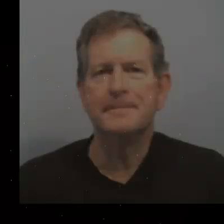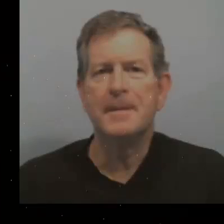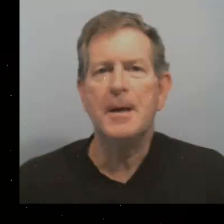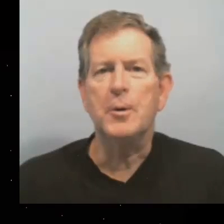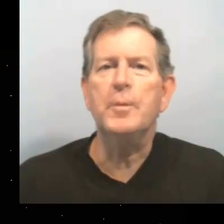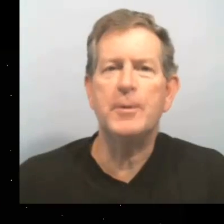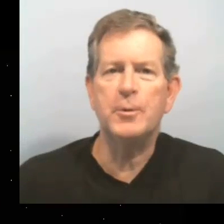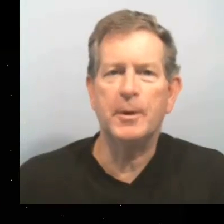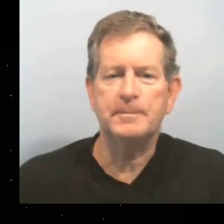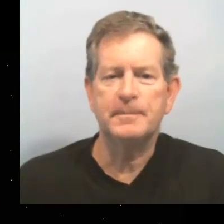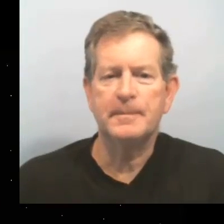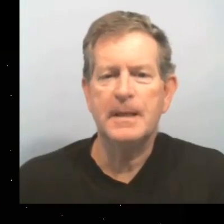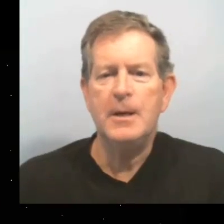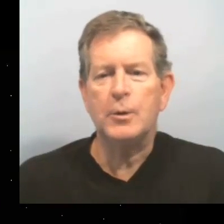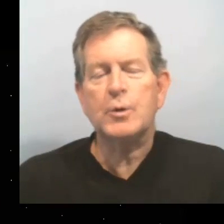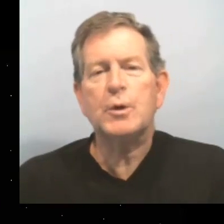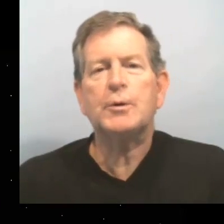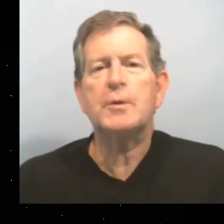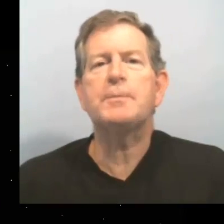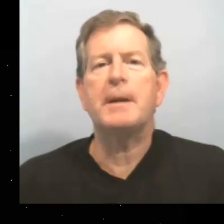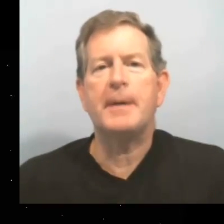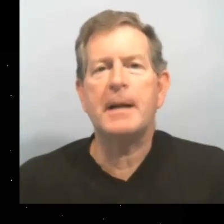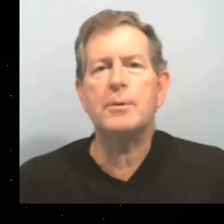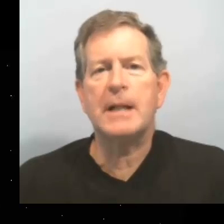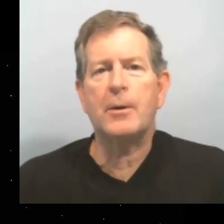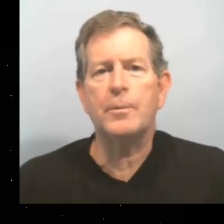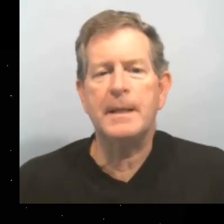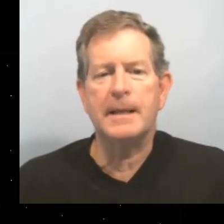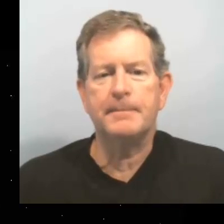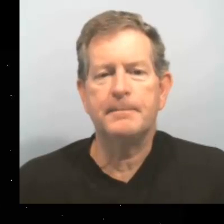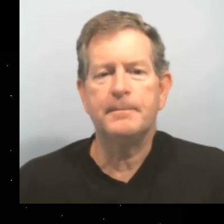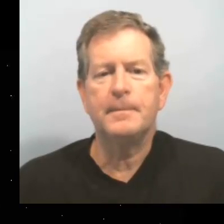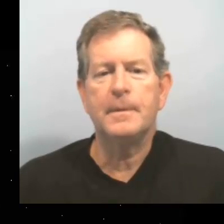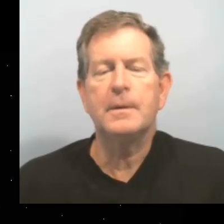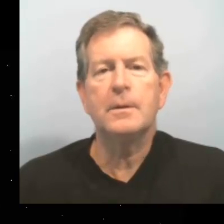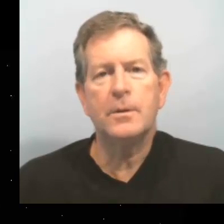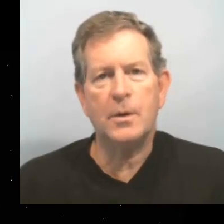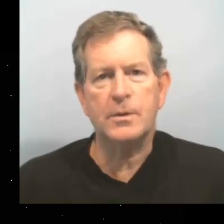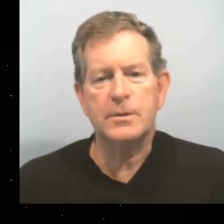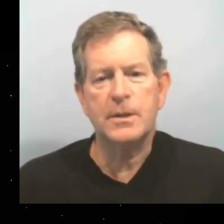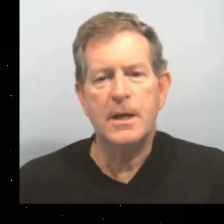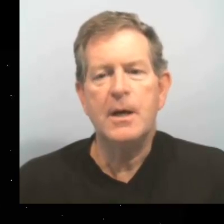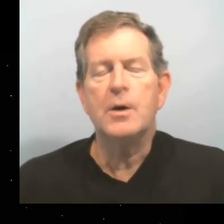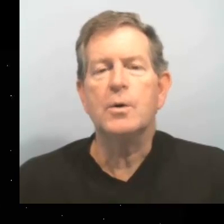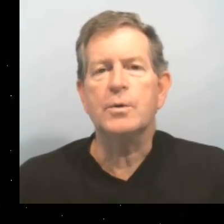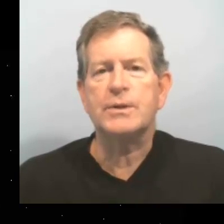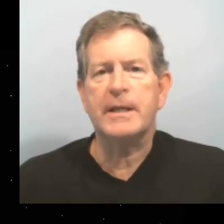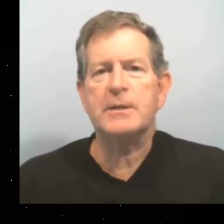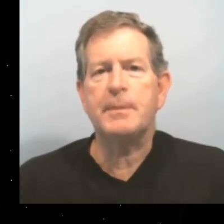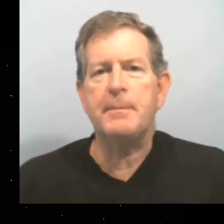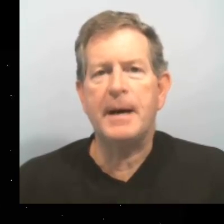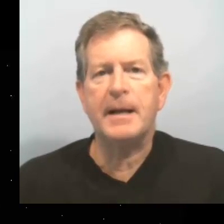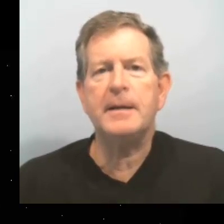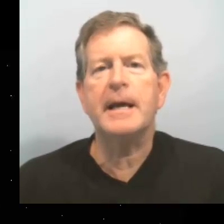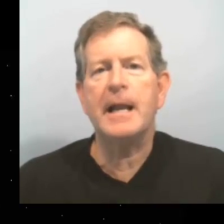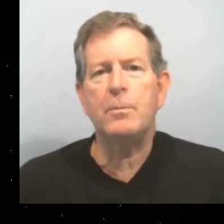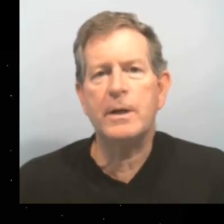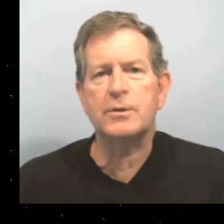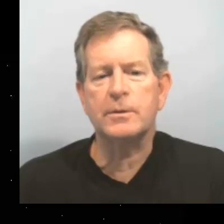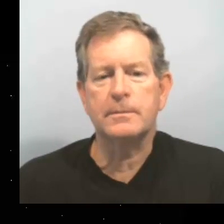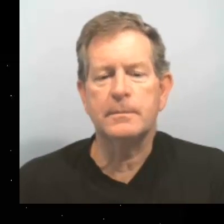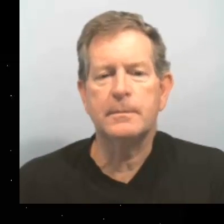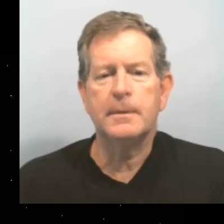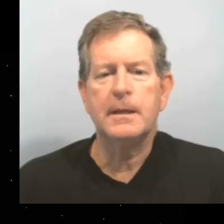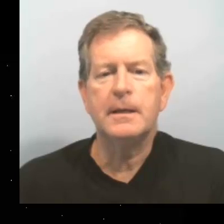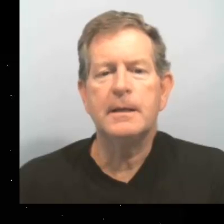1. Nosotros preparamos la comida. 2. Ustedes preparan el